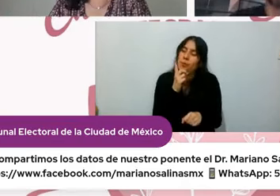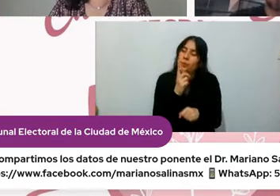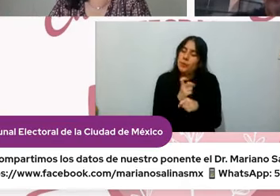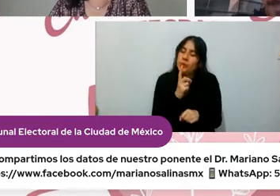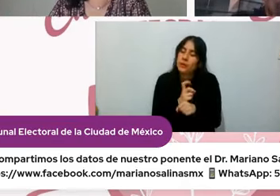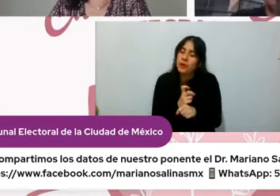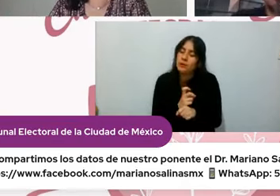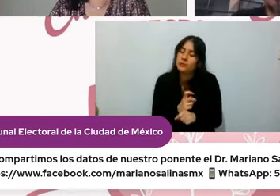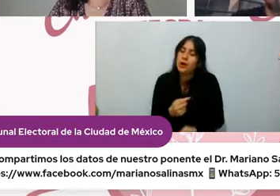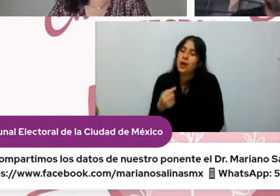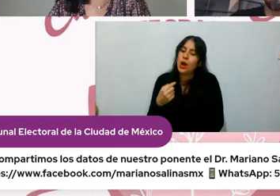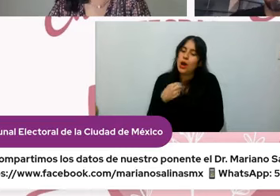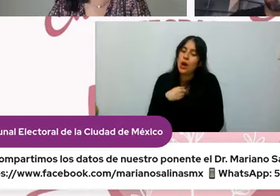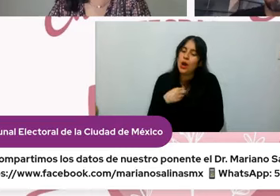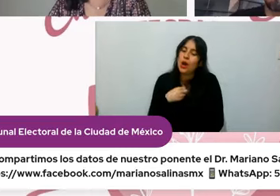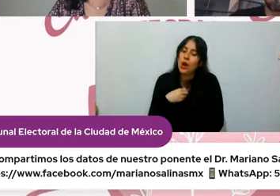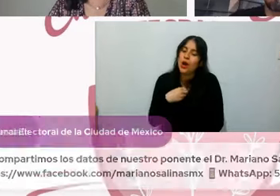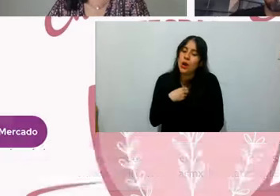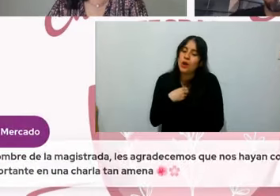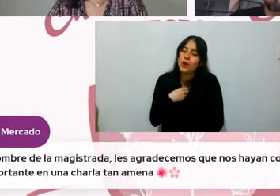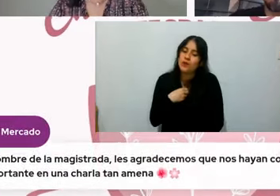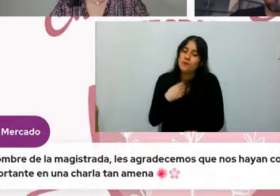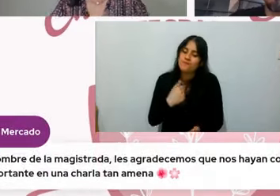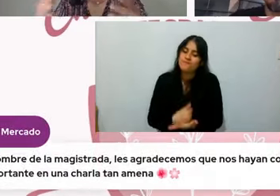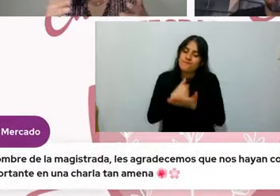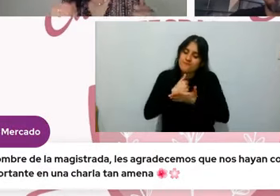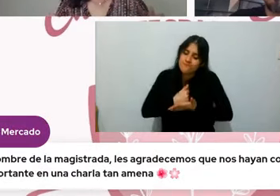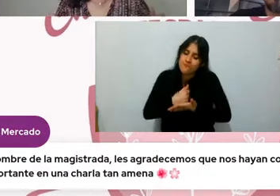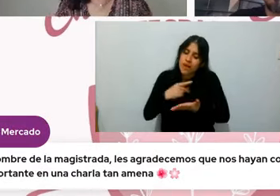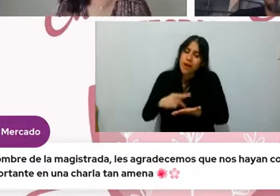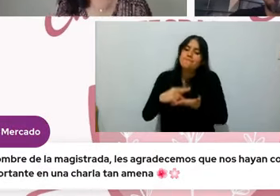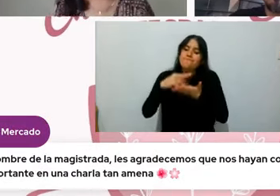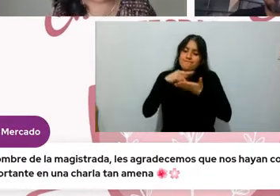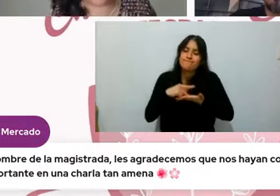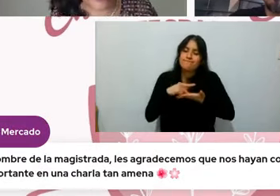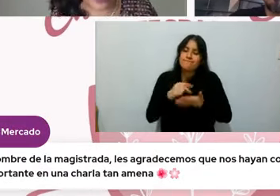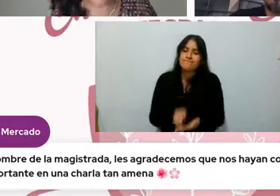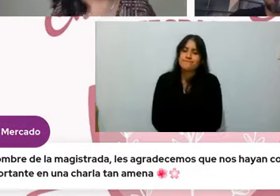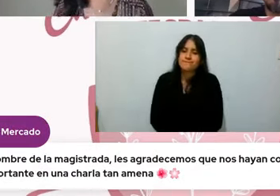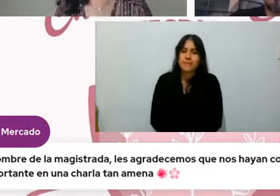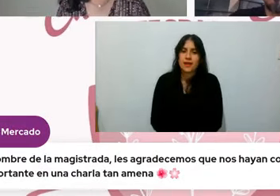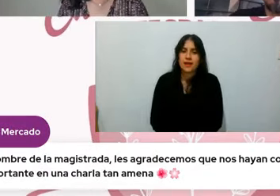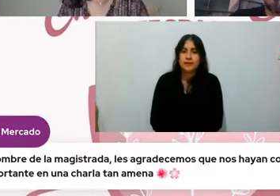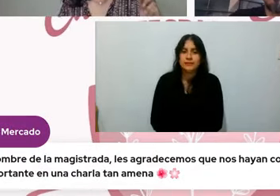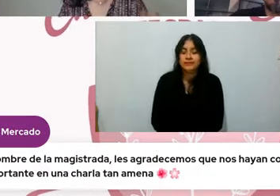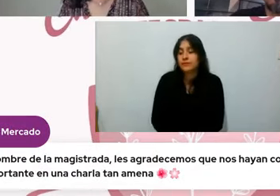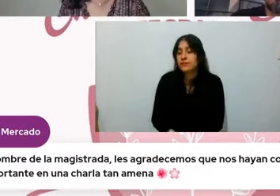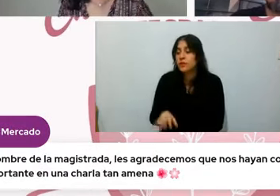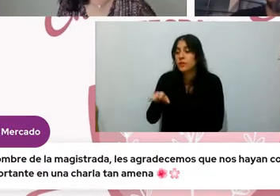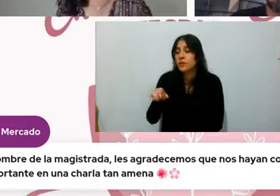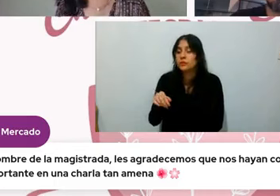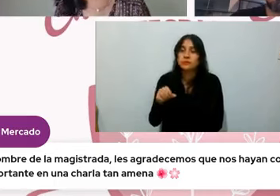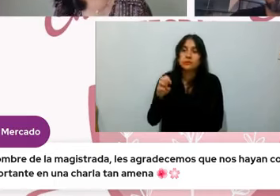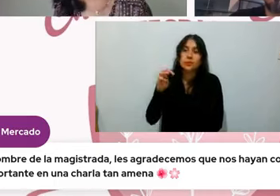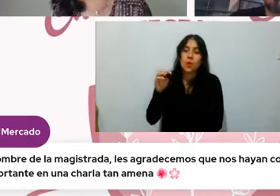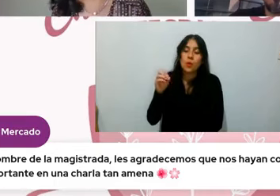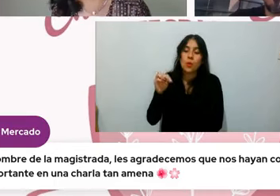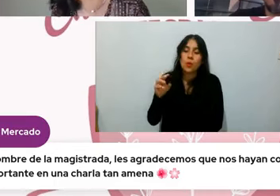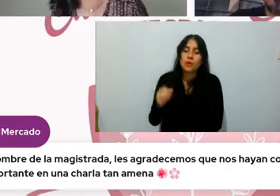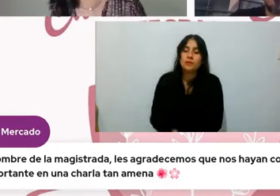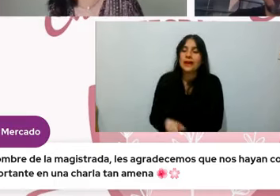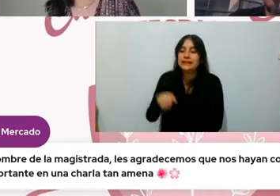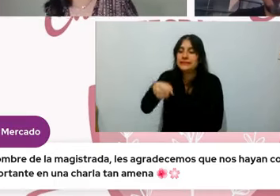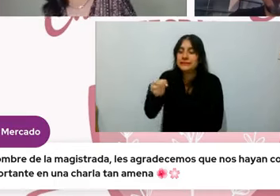Mariano de verdad un placerazo un privilegio te saluda Mon Mercado y dice a nombre de la magistrada